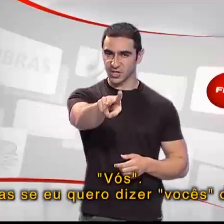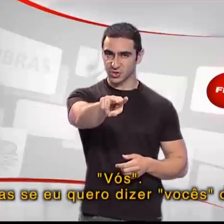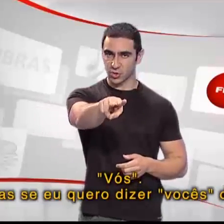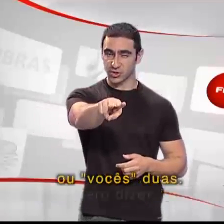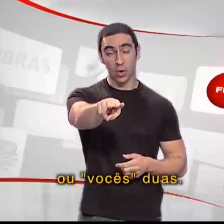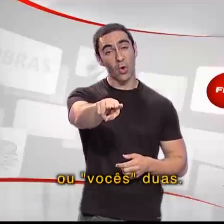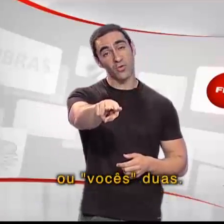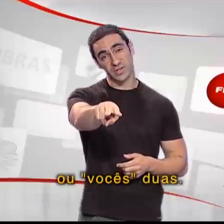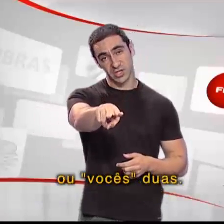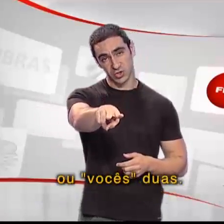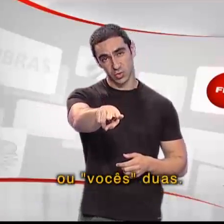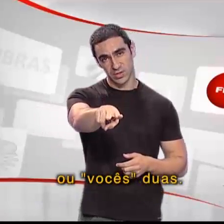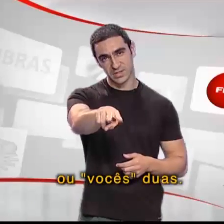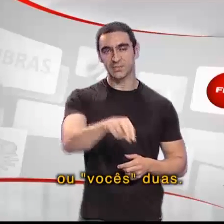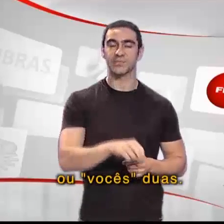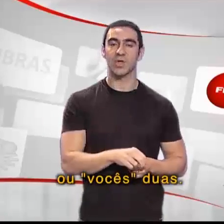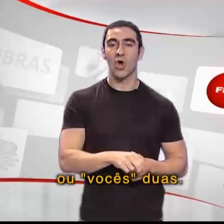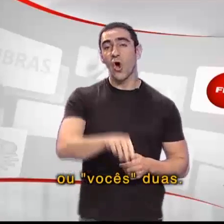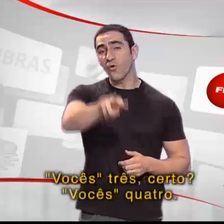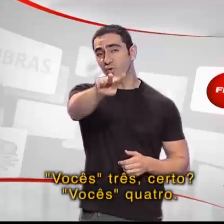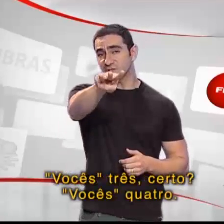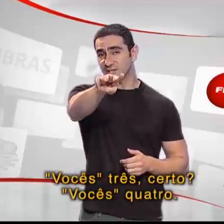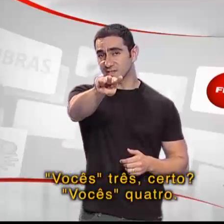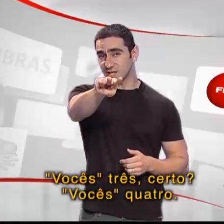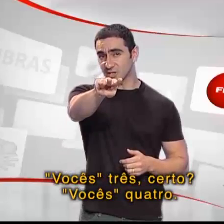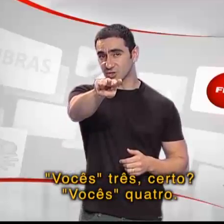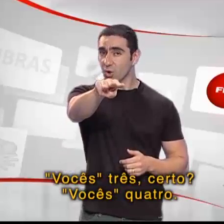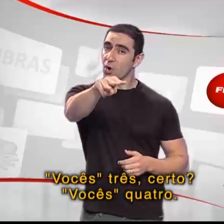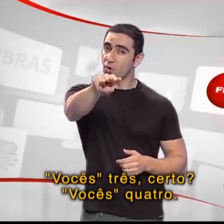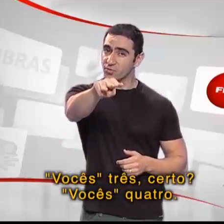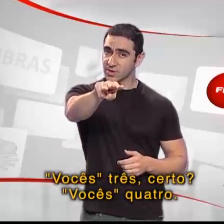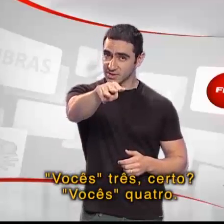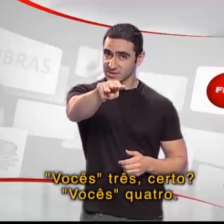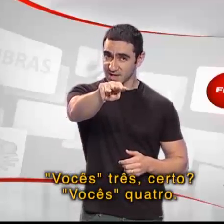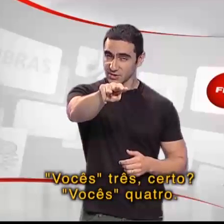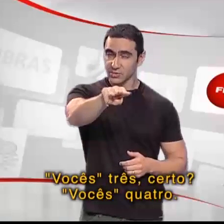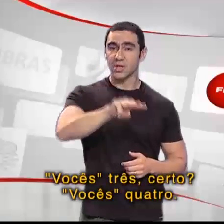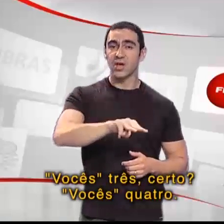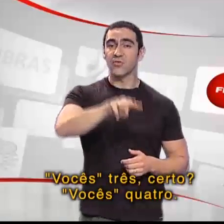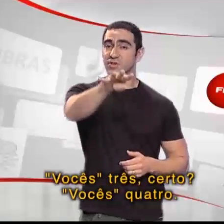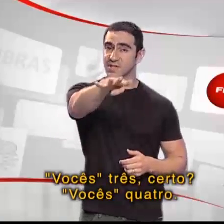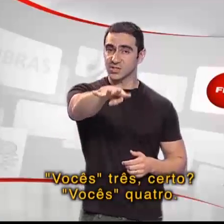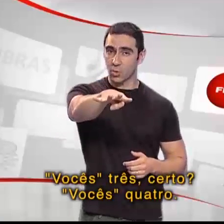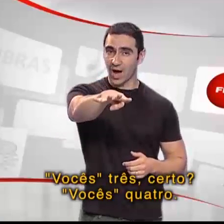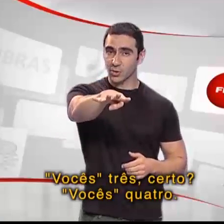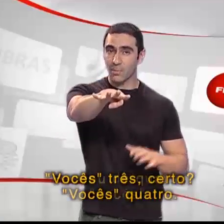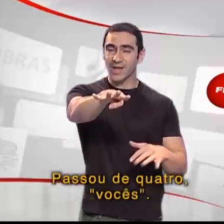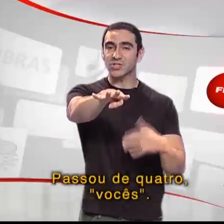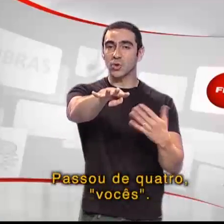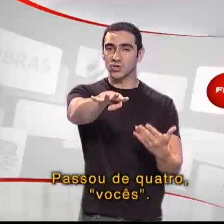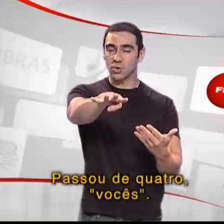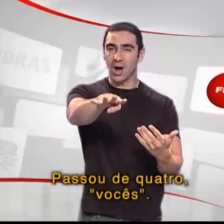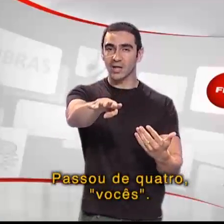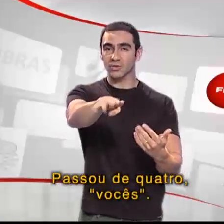dois ou vocês duas, vocês três ou, certo? Vocês quatro, passou de quatro,